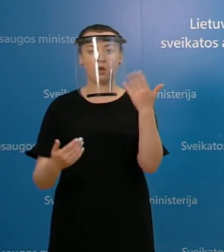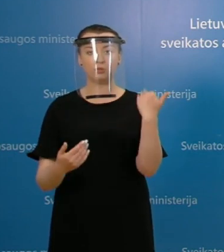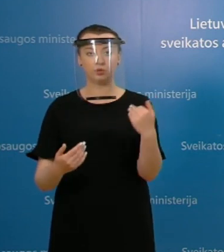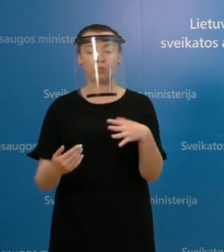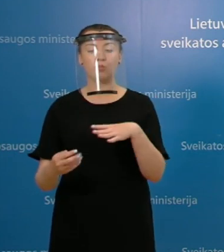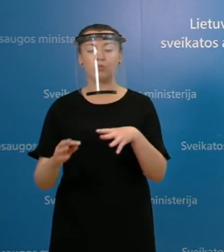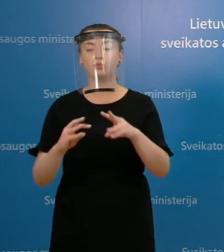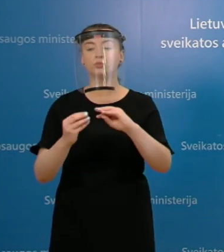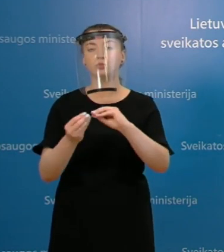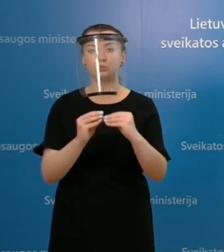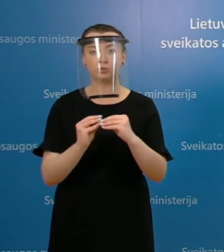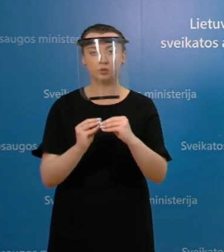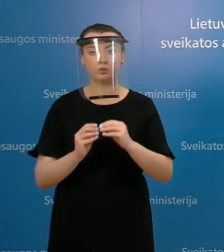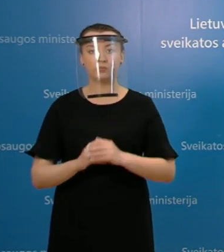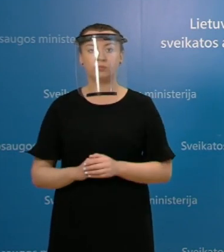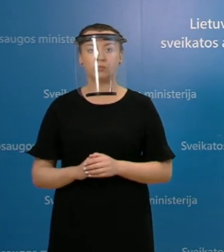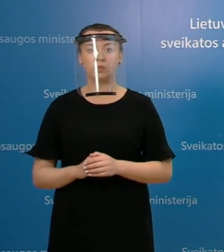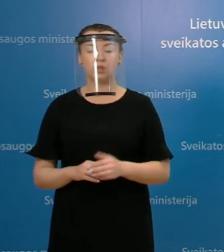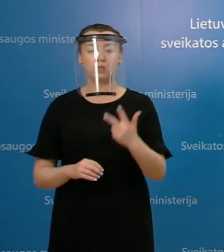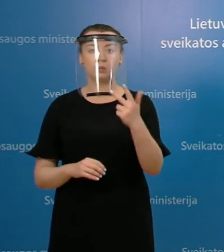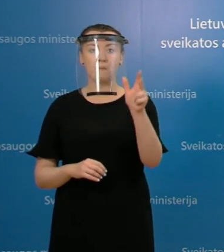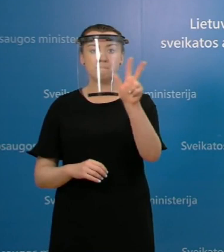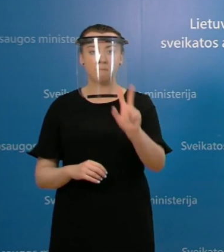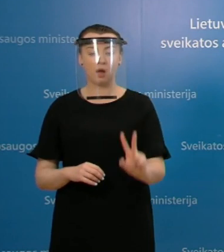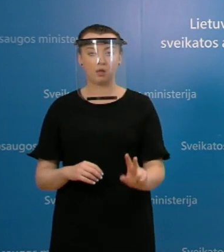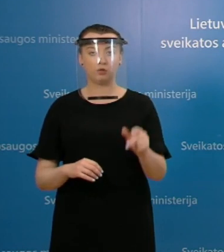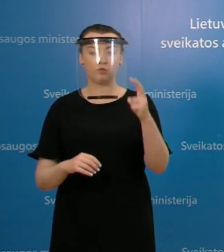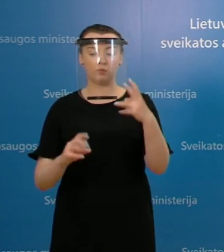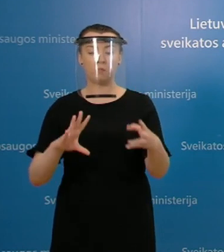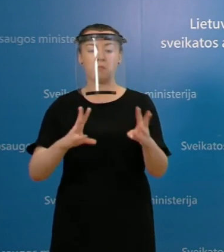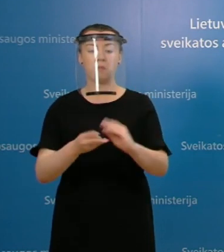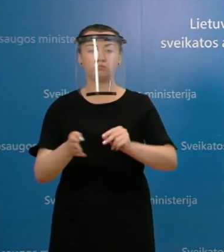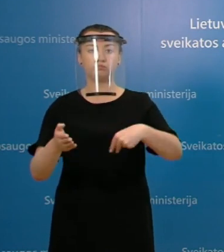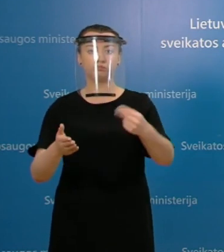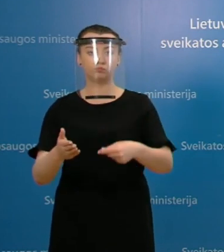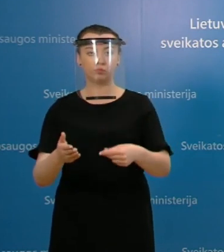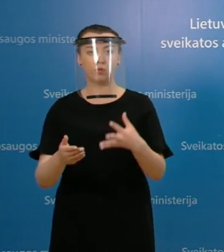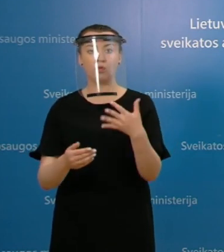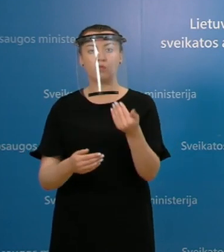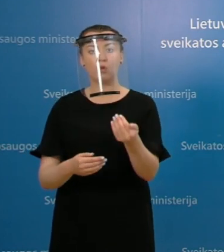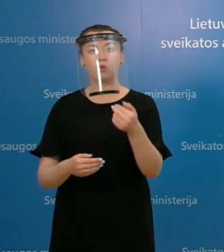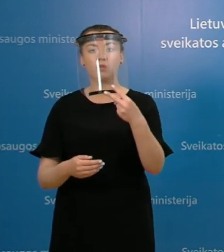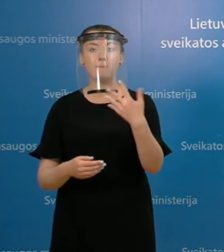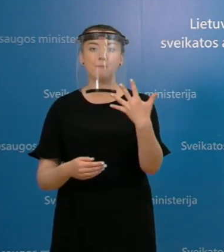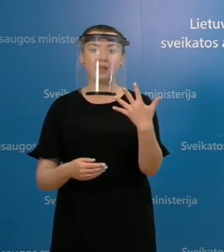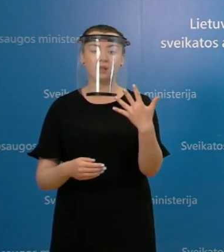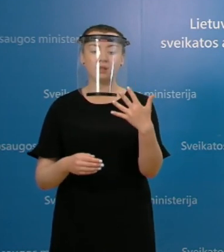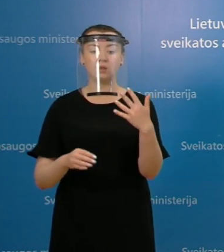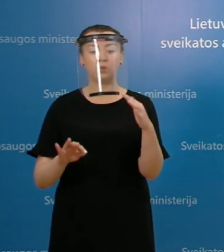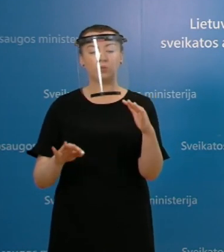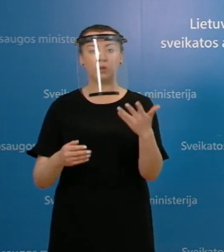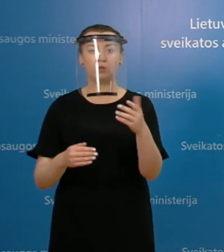pat buvo sutartas trijų baltijos šalių bendrai, tai yra 25 atvejai 100